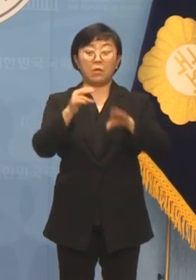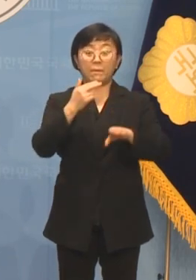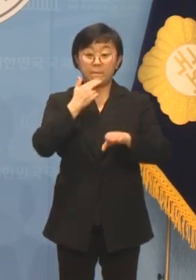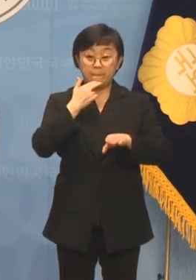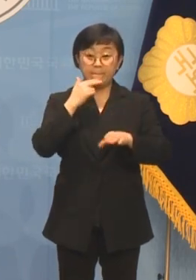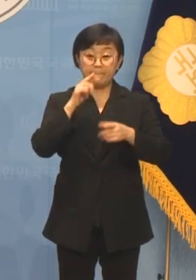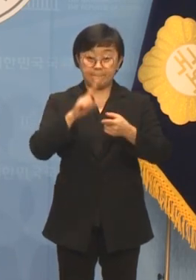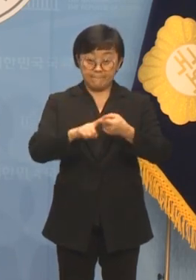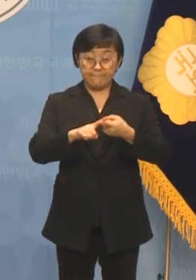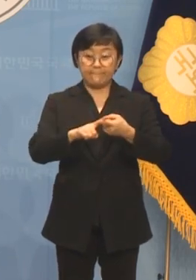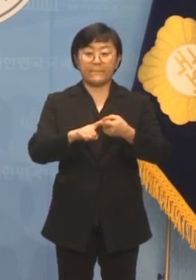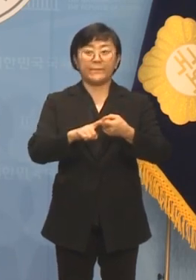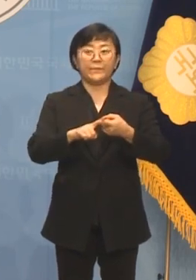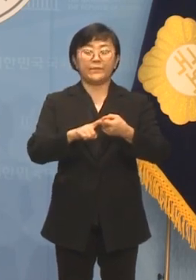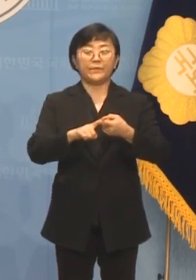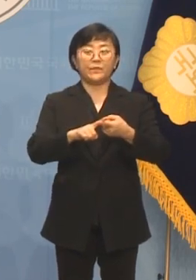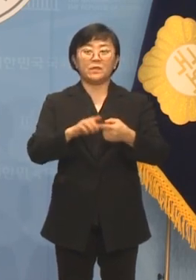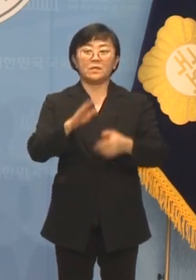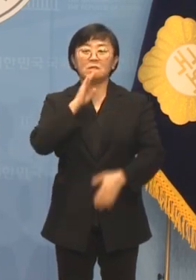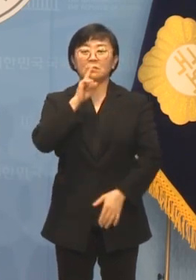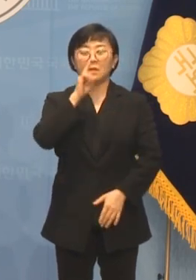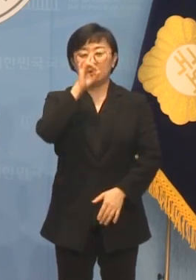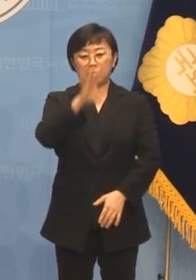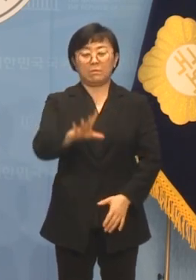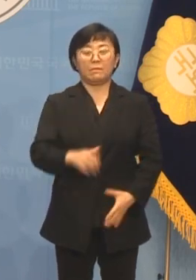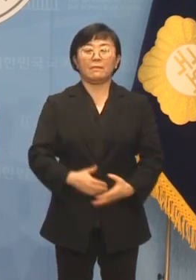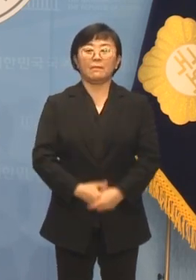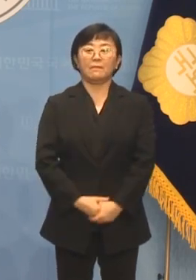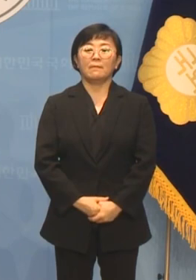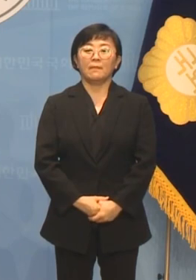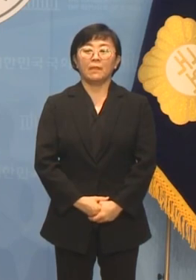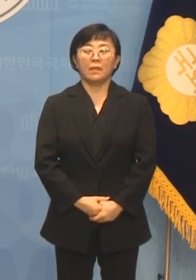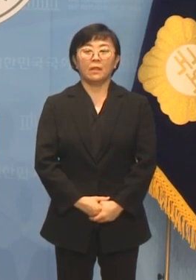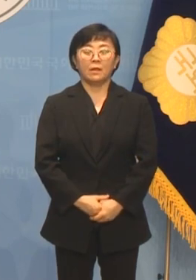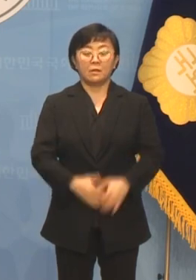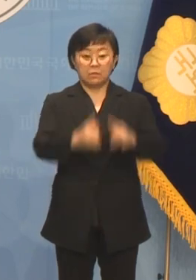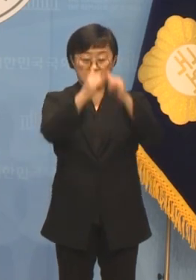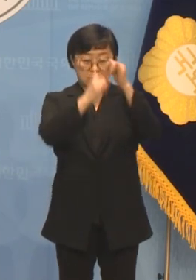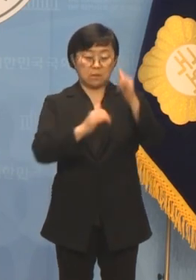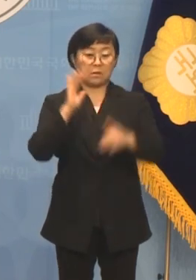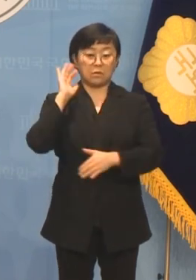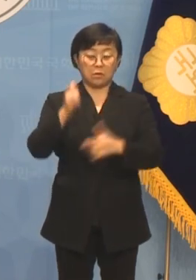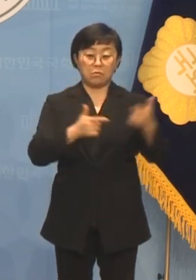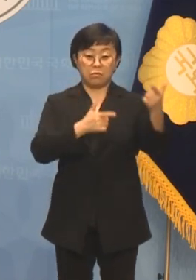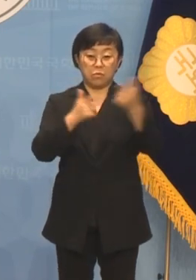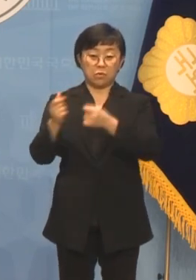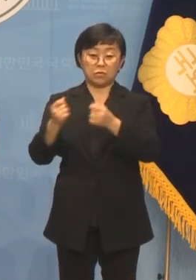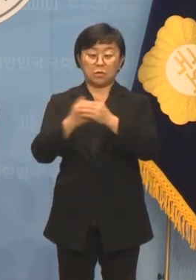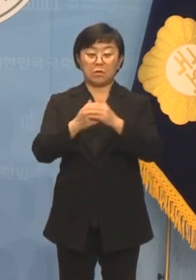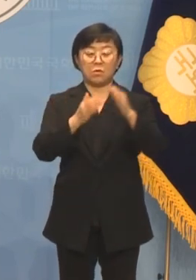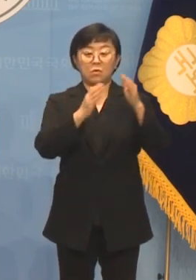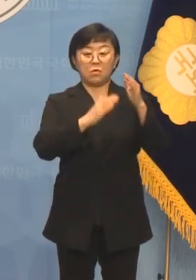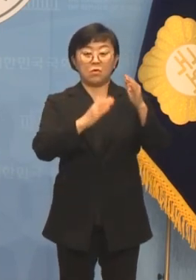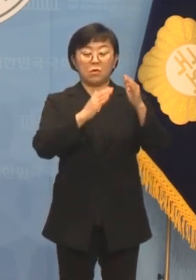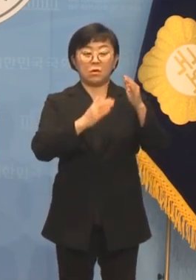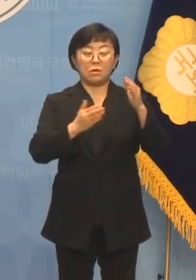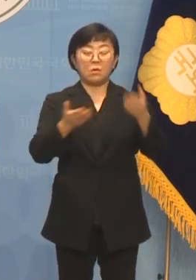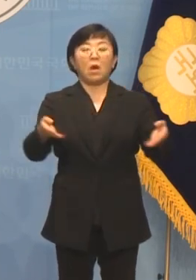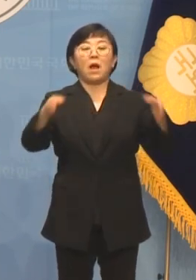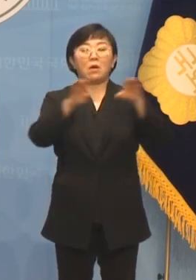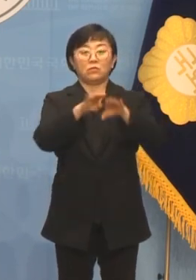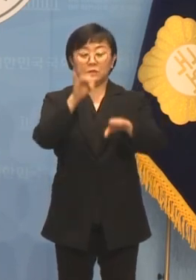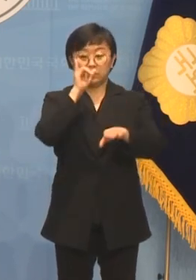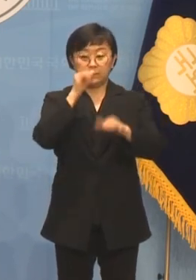자체가 어불성설입니다. 역대 대통령 모두가 공과를 갖고 있지만